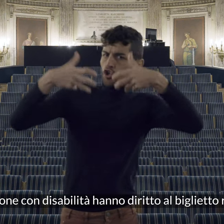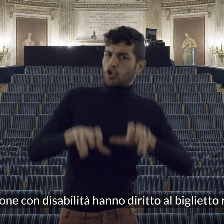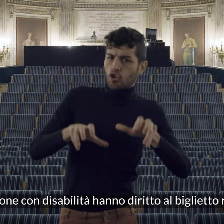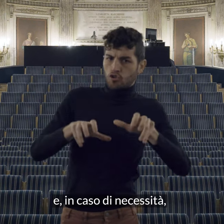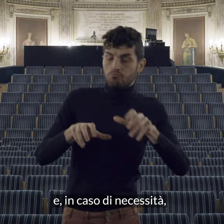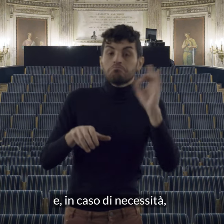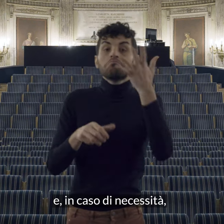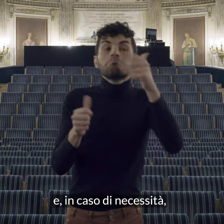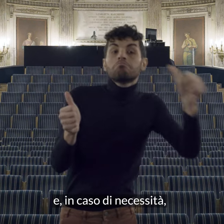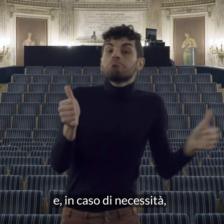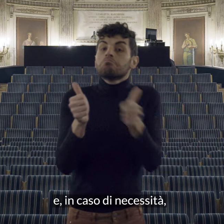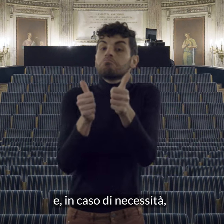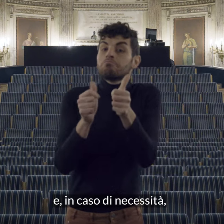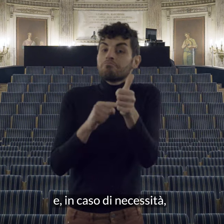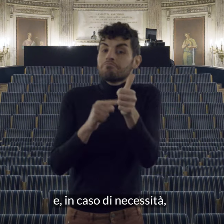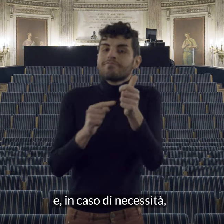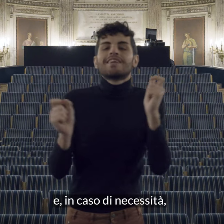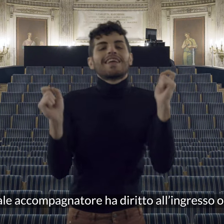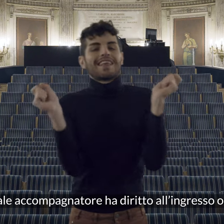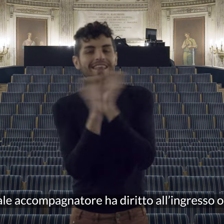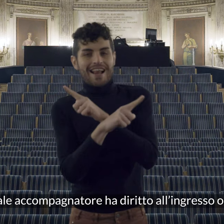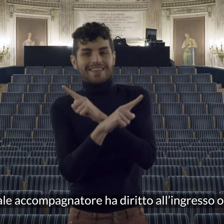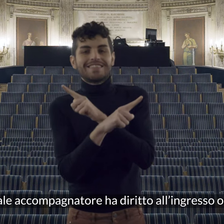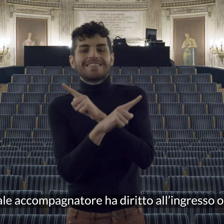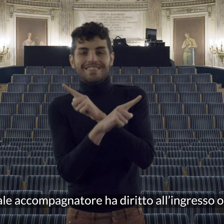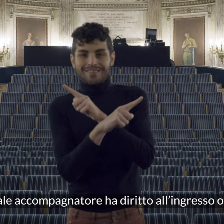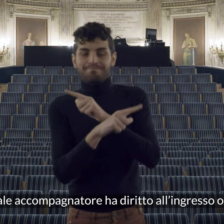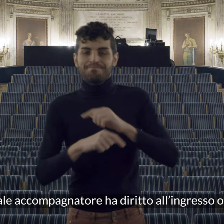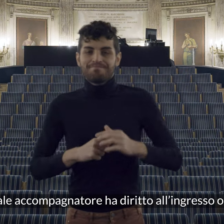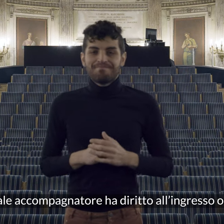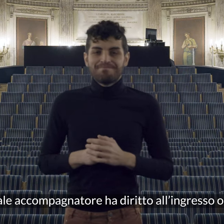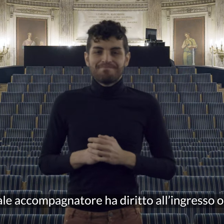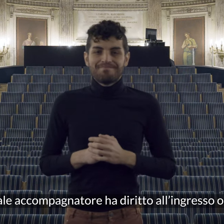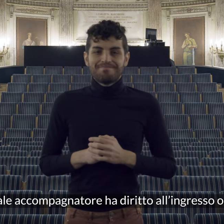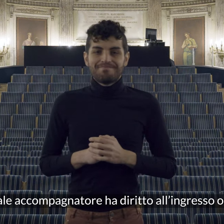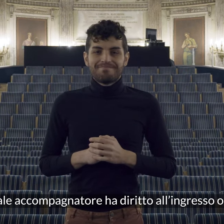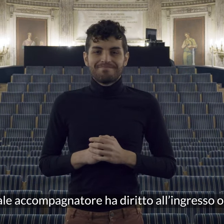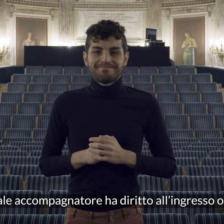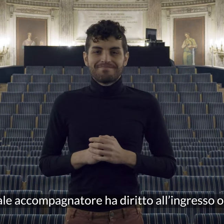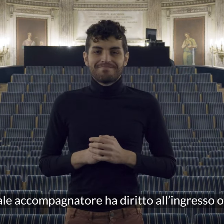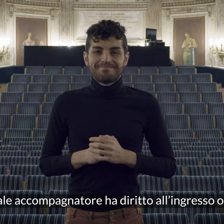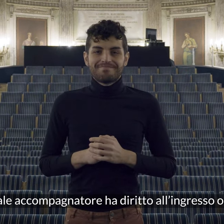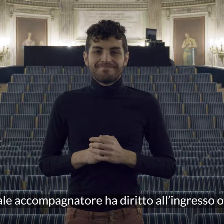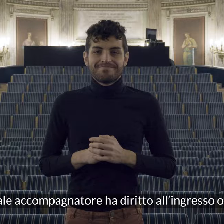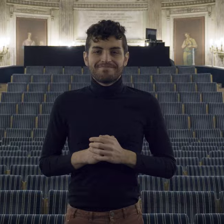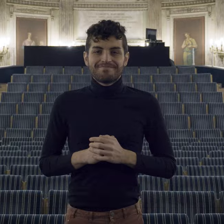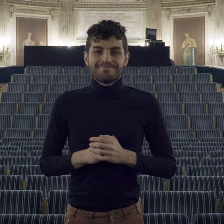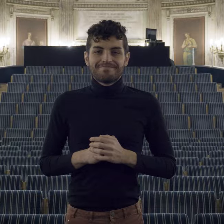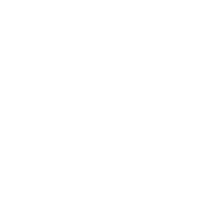ridotto e in caso di necessità l'eventuale accompagnatore ha diritto all'ingresso omaggio quindi